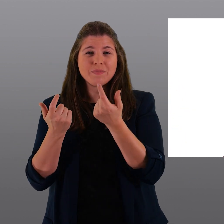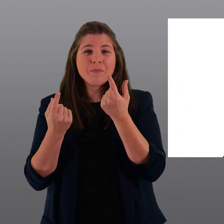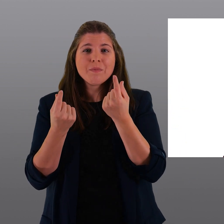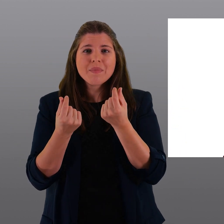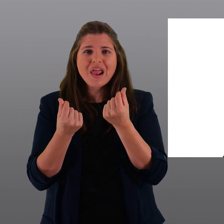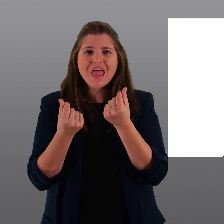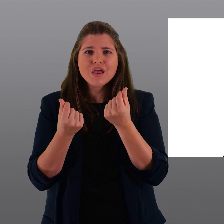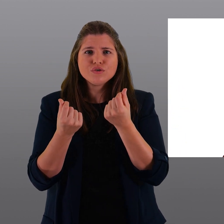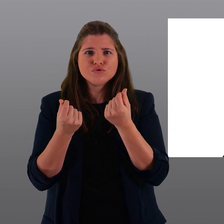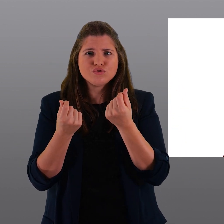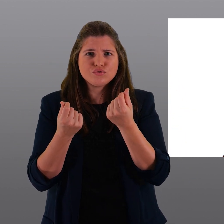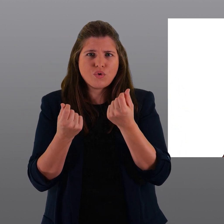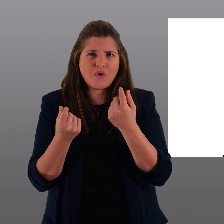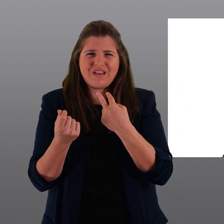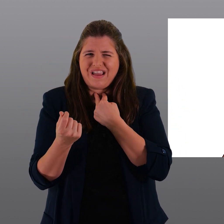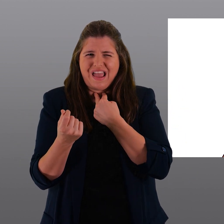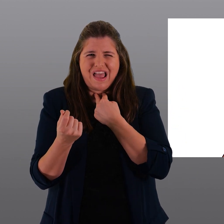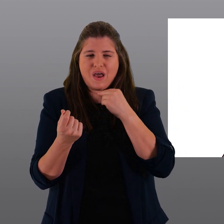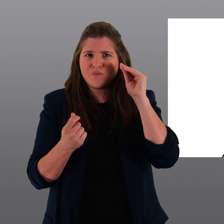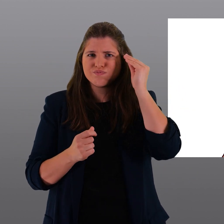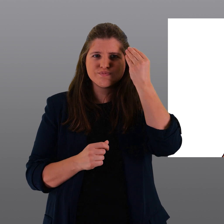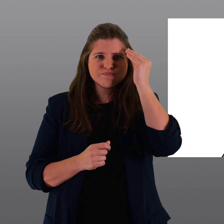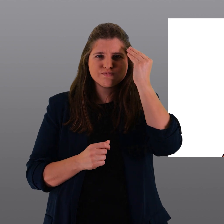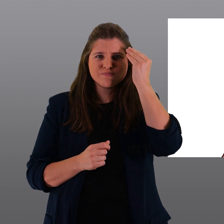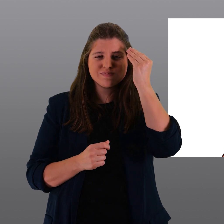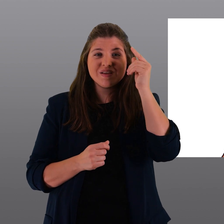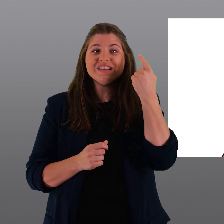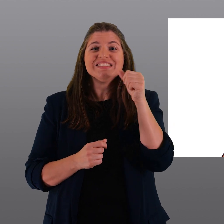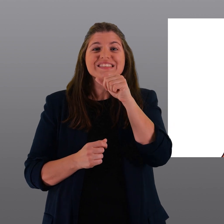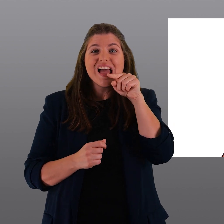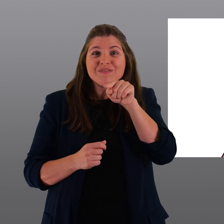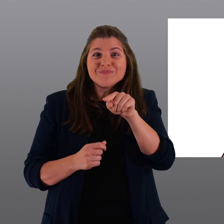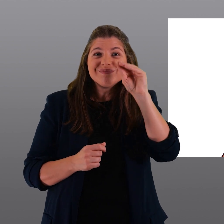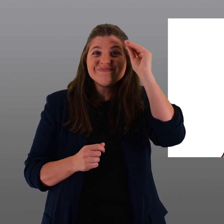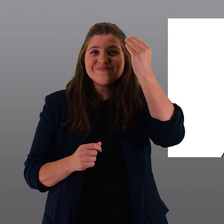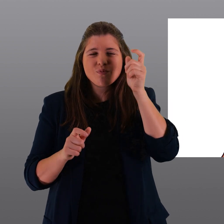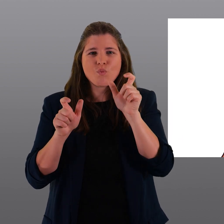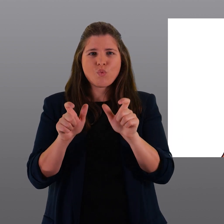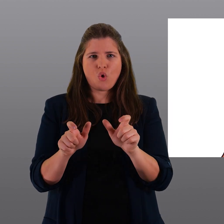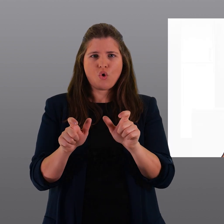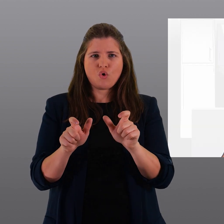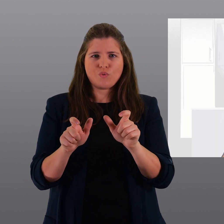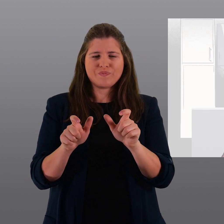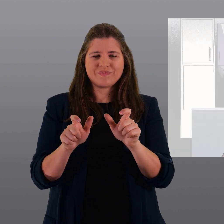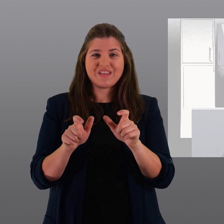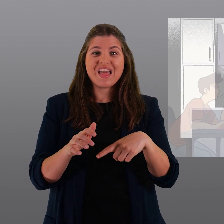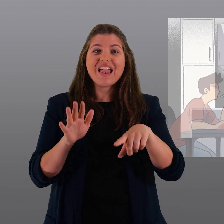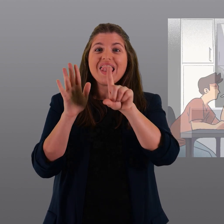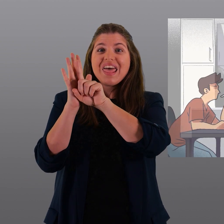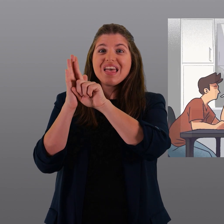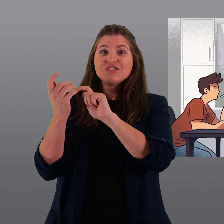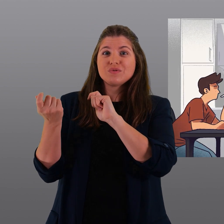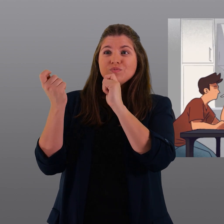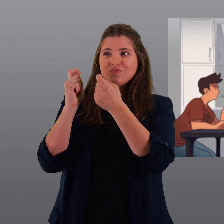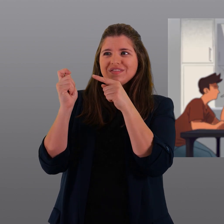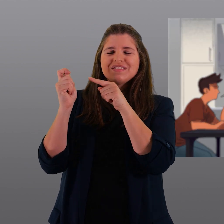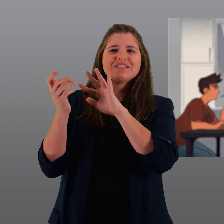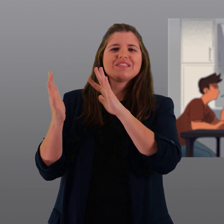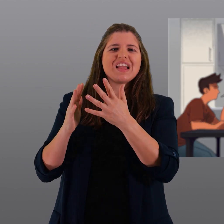appartamenti sono chiesti prezzi spropositati. Occorre dunque impedirlo. Le modifiche di legge consentono di